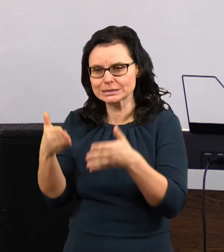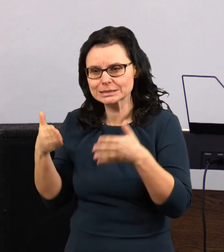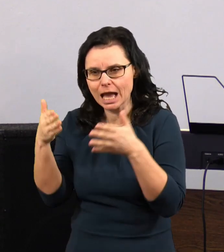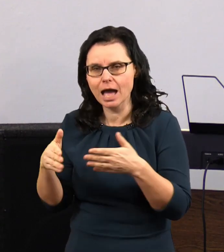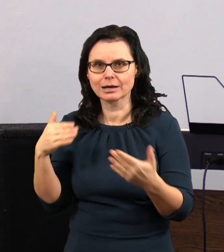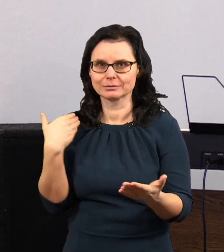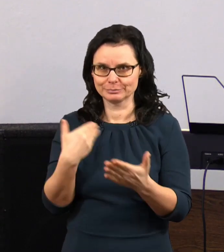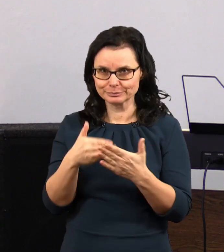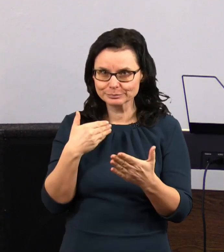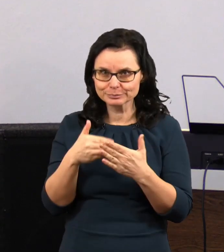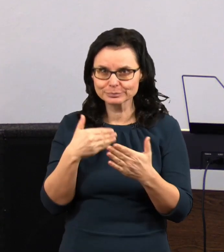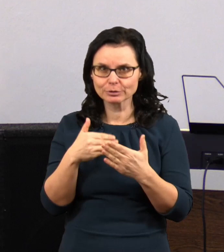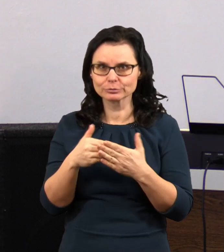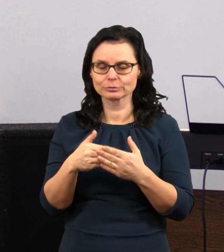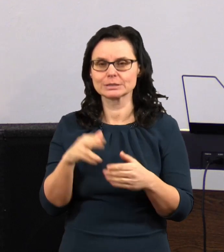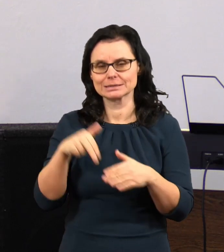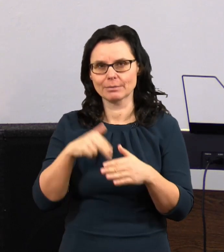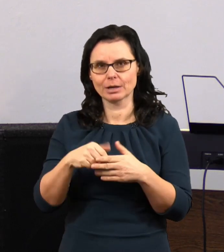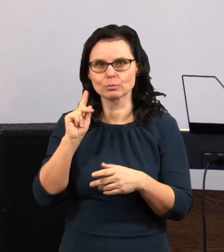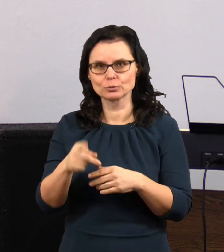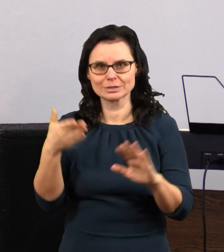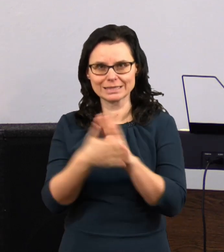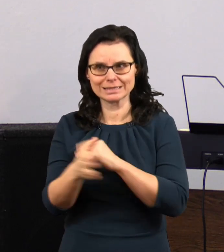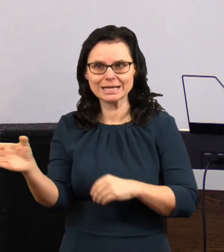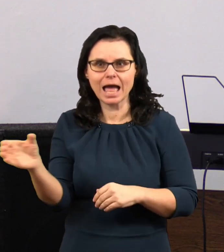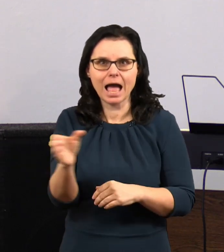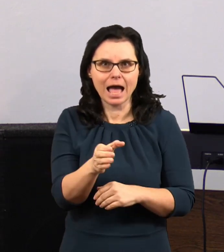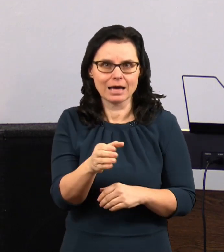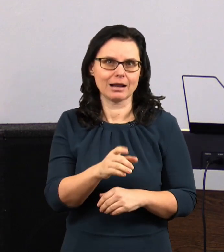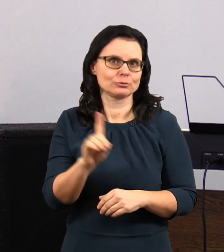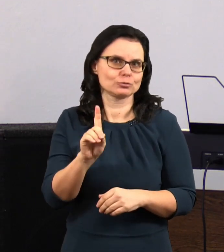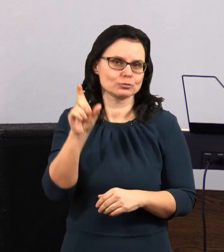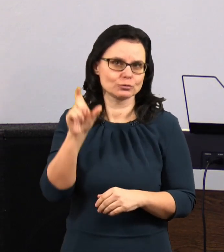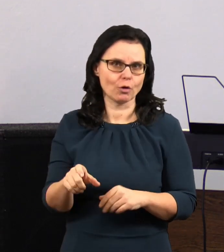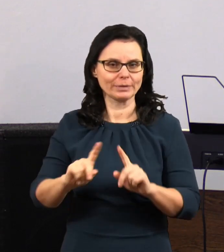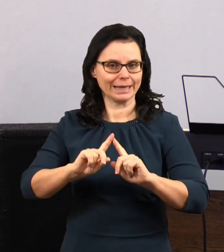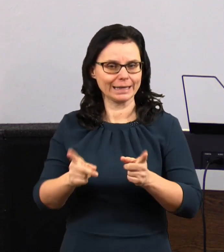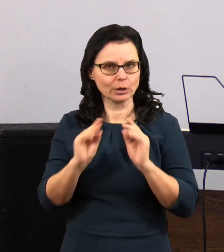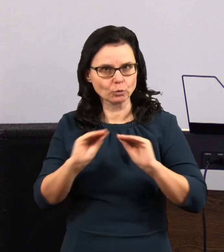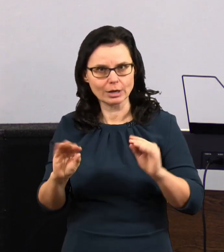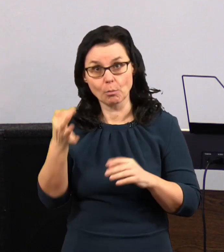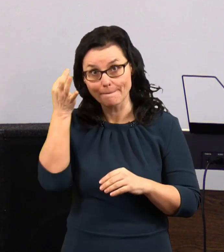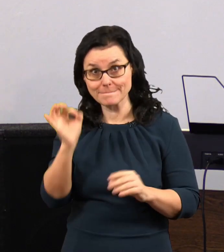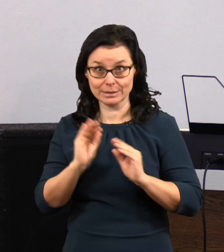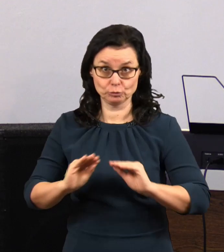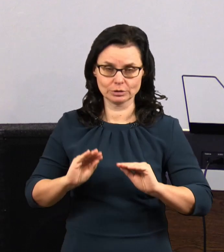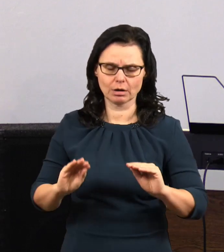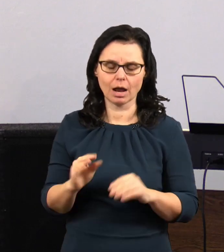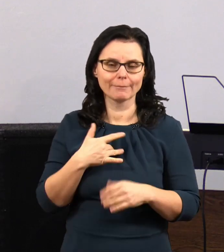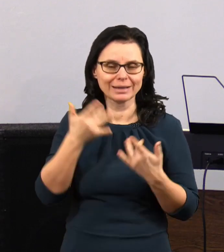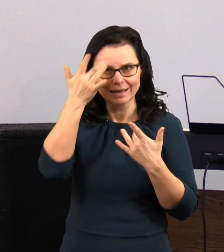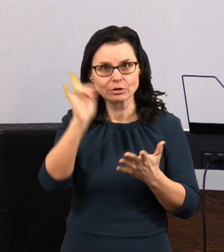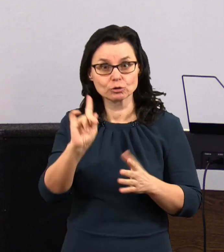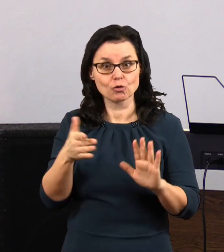To znamená, že bude muset přijít někdo jiný. Jo, nějaký jiný učitel nebo paní učitelka. A my jsme nevěděli,